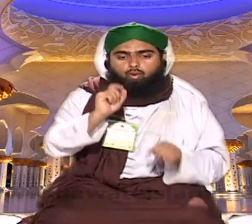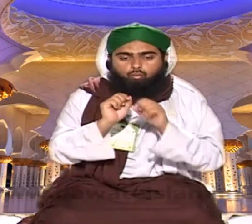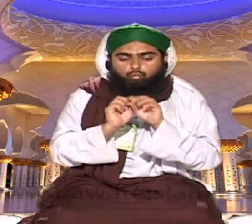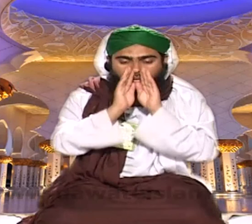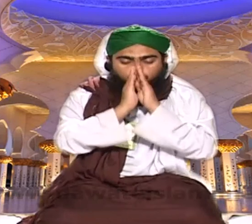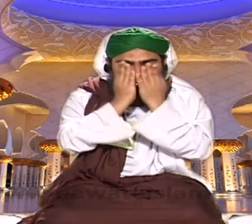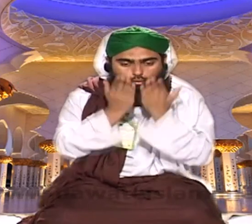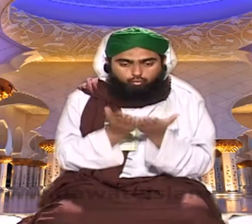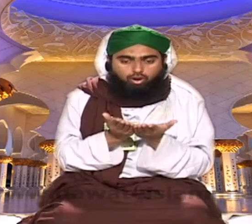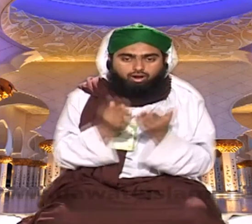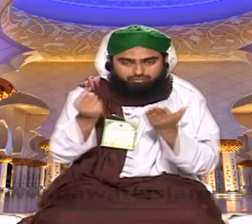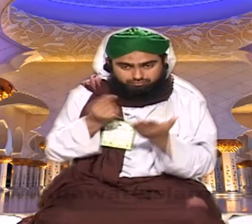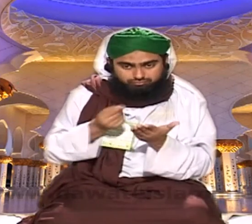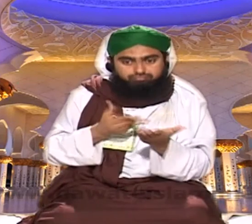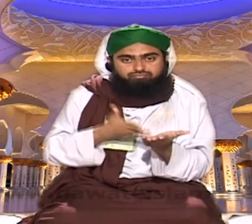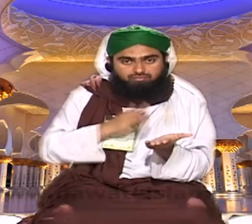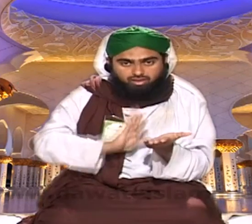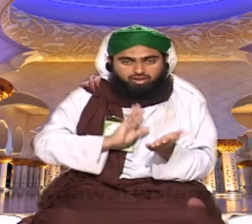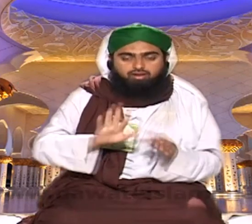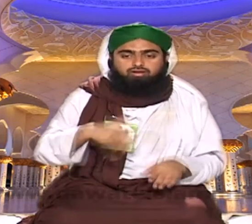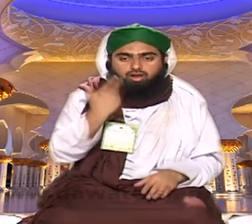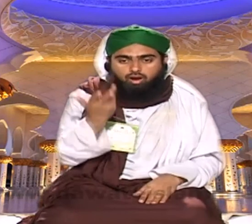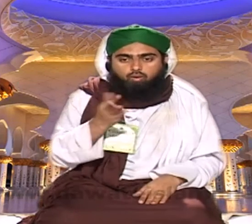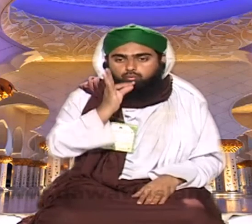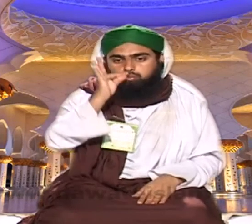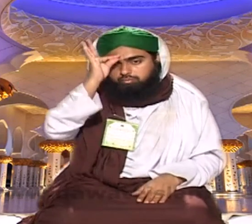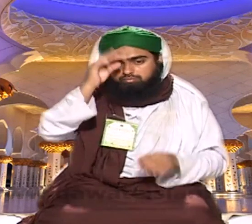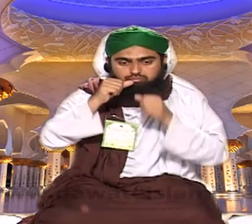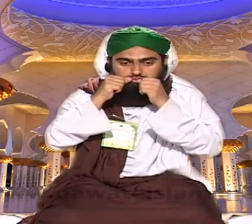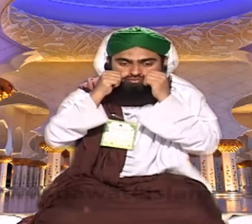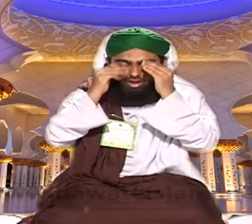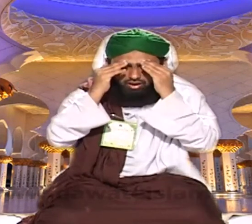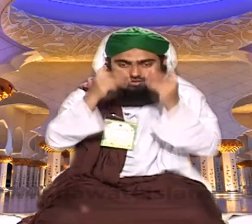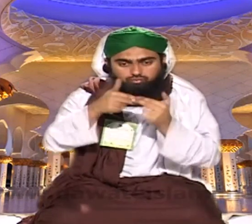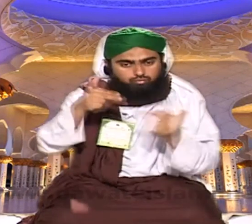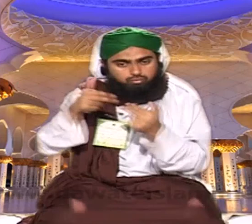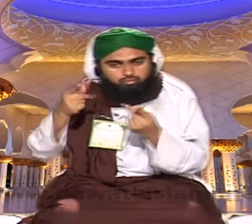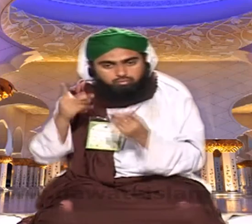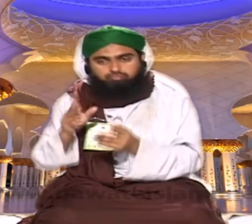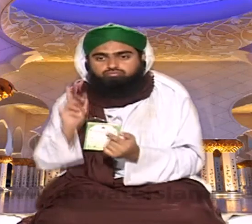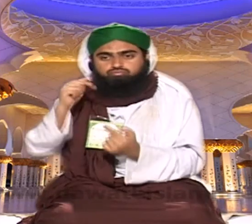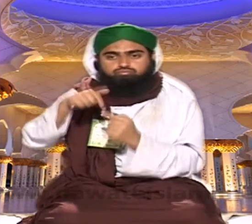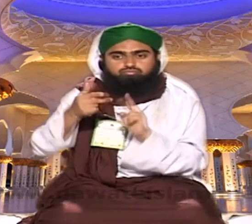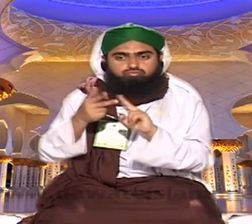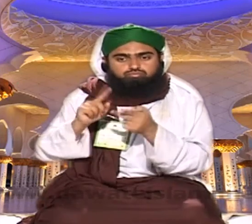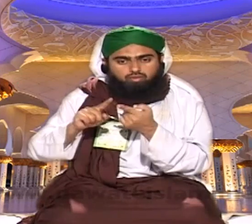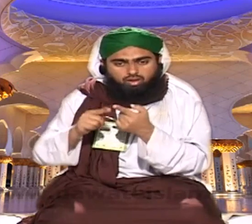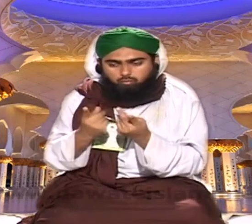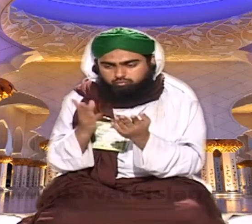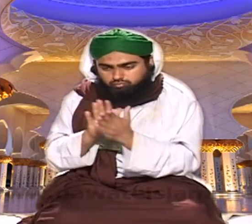الحمدللہ ہمارے پاس لکھا ہوا ہے حدیثیں بھی لکھی ہی اگر بزرگوں نے اس کو لکھا نہ ہوتا کیونکہ سرکار لکھنے کے